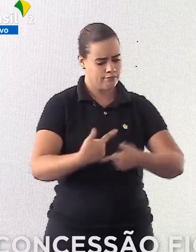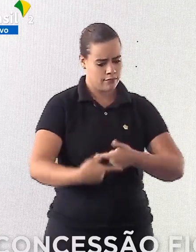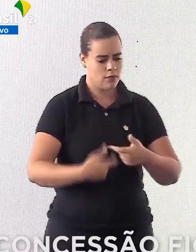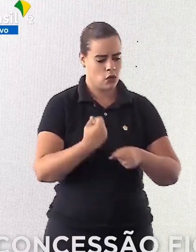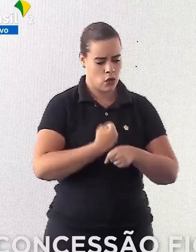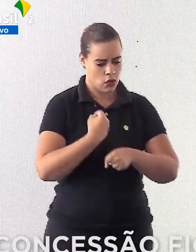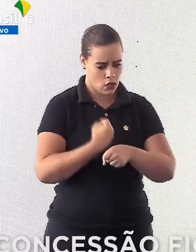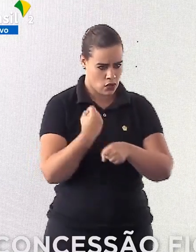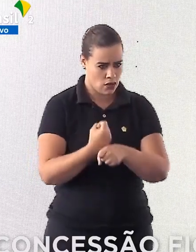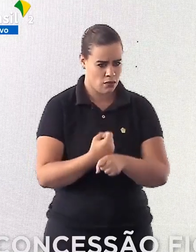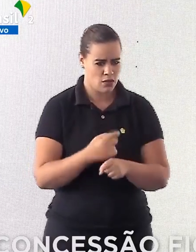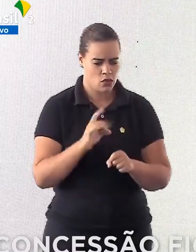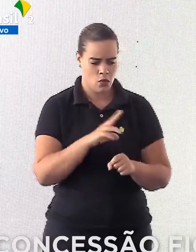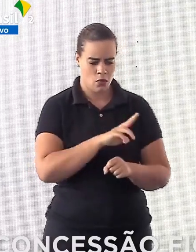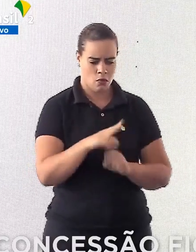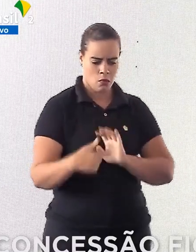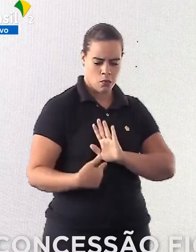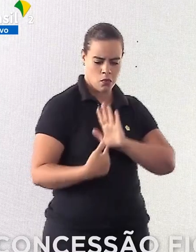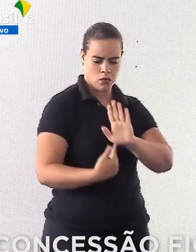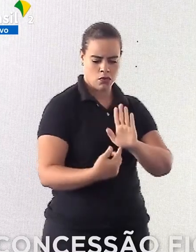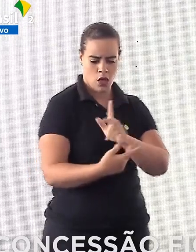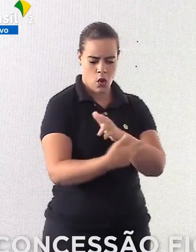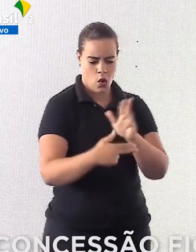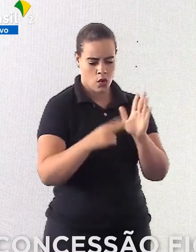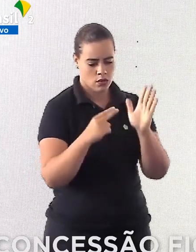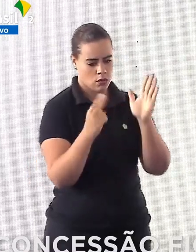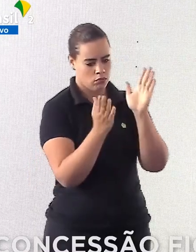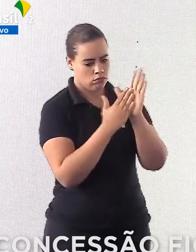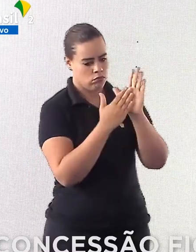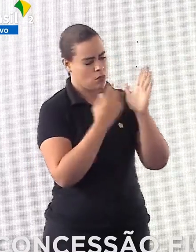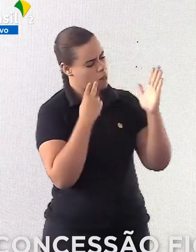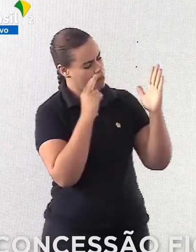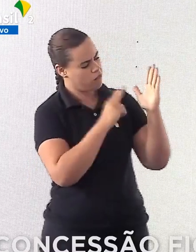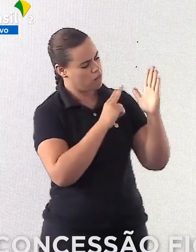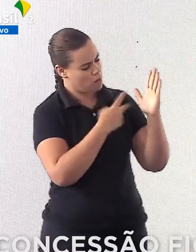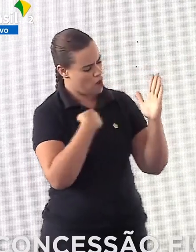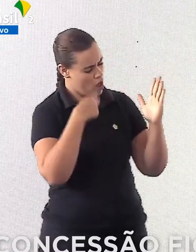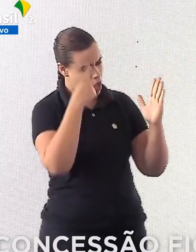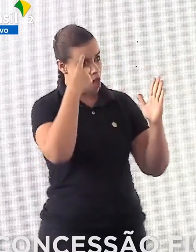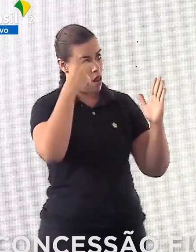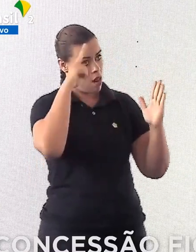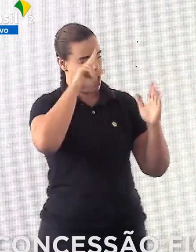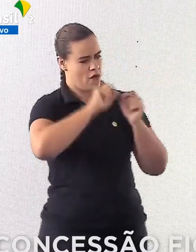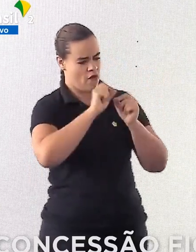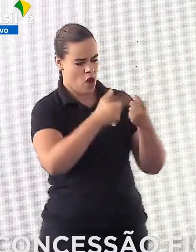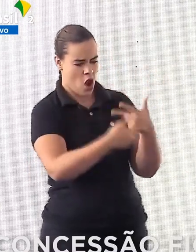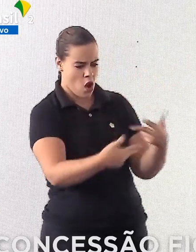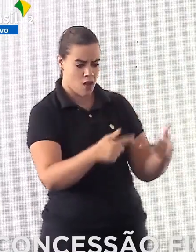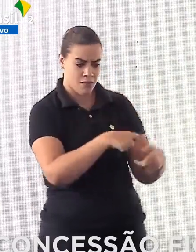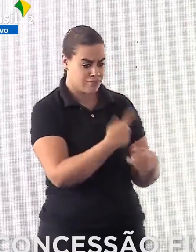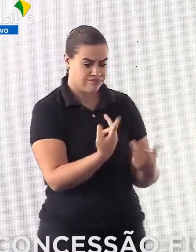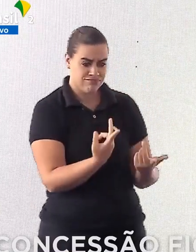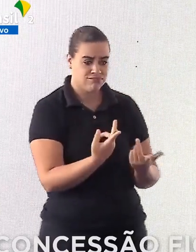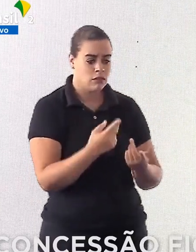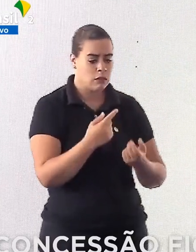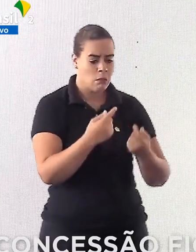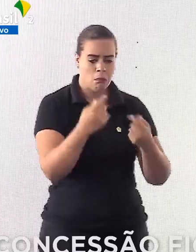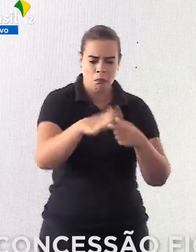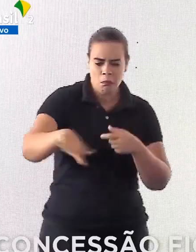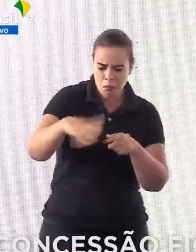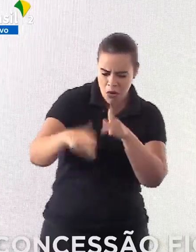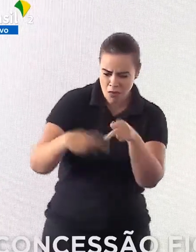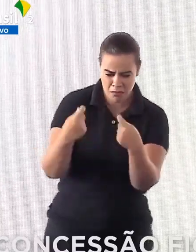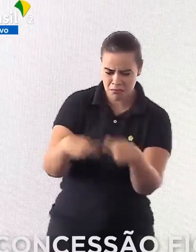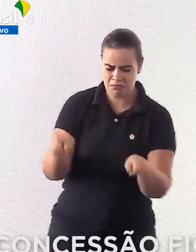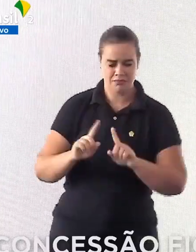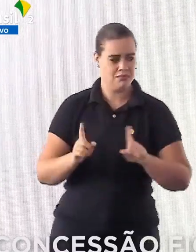tem interesse de fazer nome em cima de coisas para o pessoal lembrar que ele fez alguma coisa que não tem muitas vezes nada a ver com a necessidade do povo